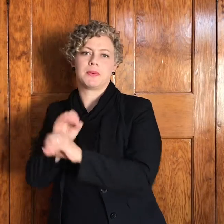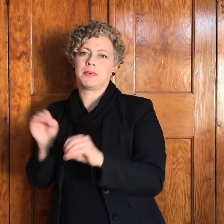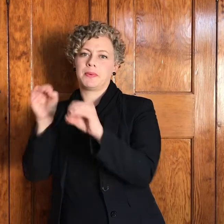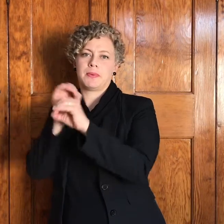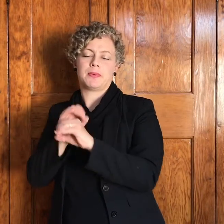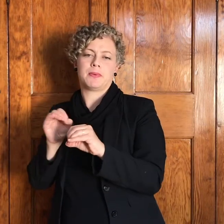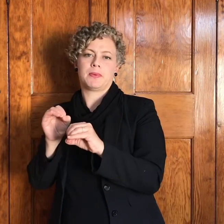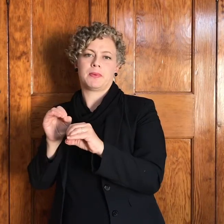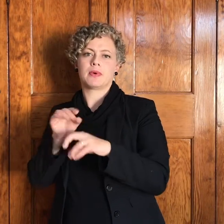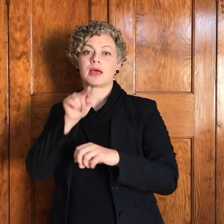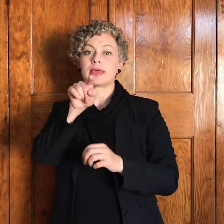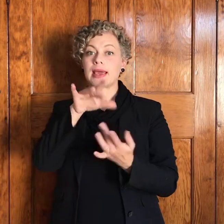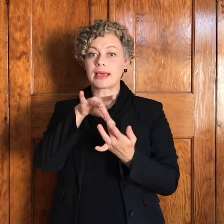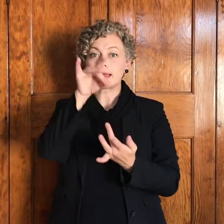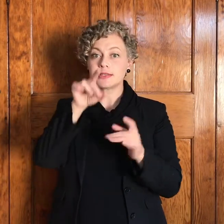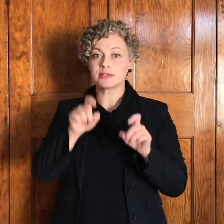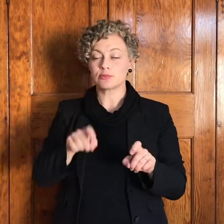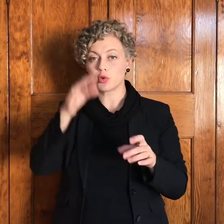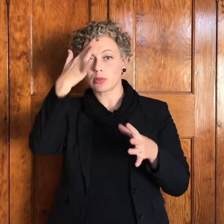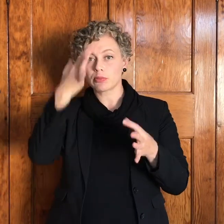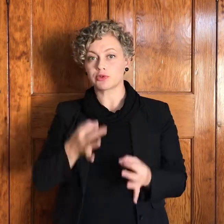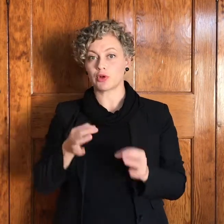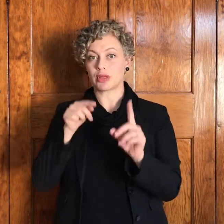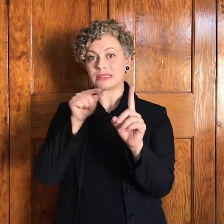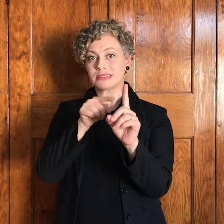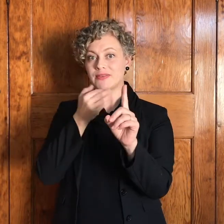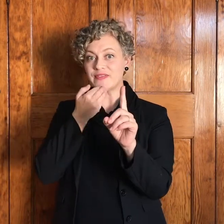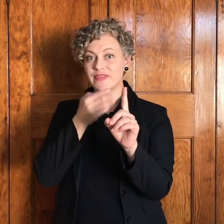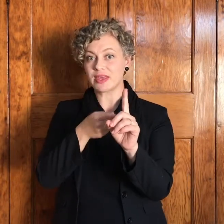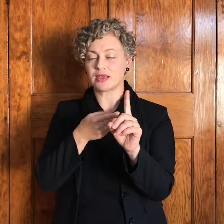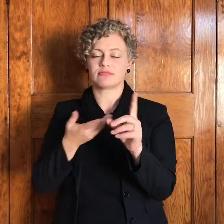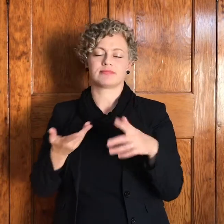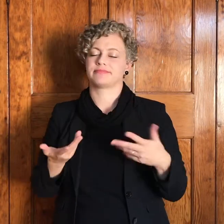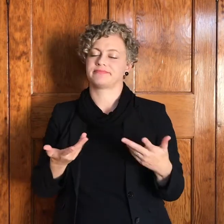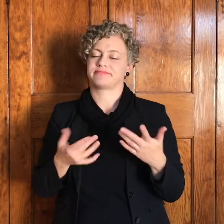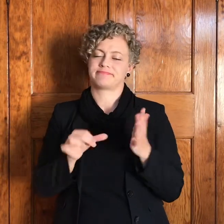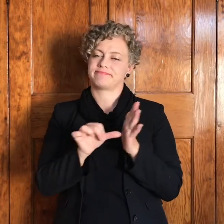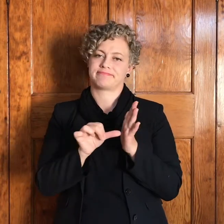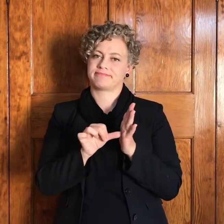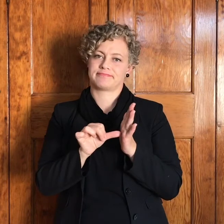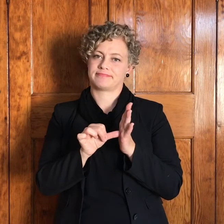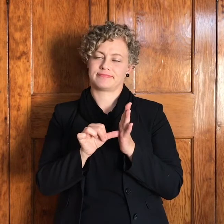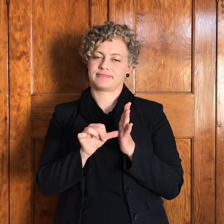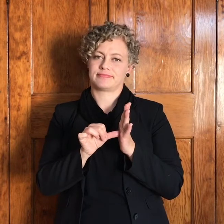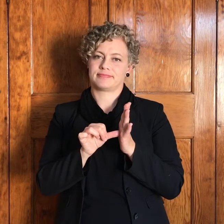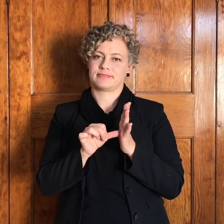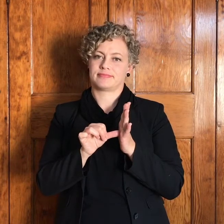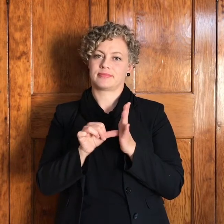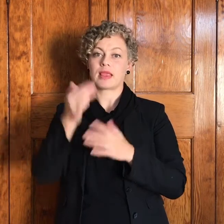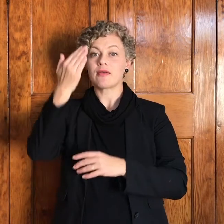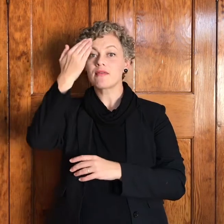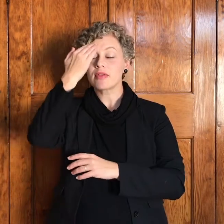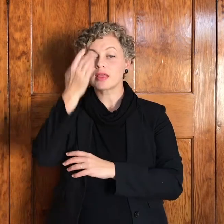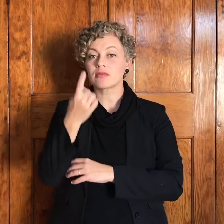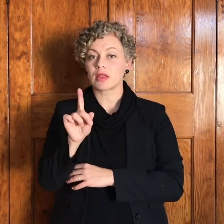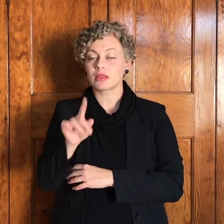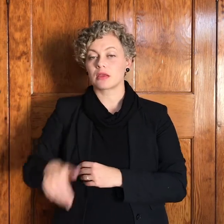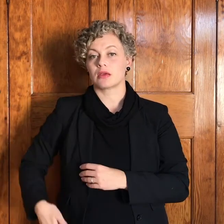weet net dat Jacob ervaar hierdie tweede ontmoeting as ontmoeting met